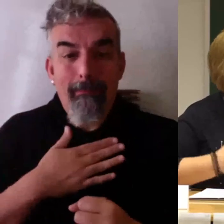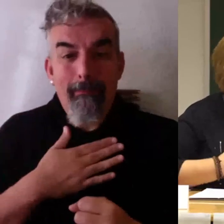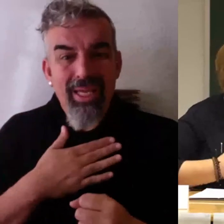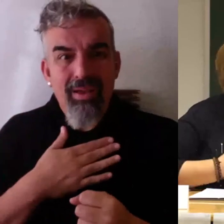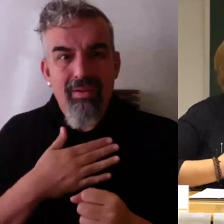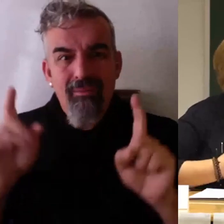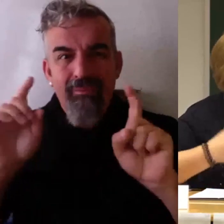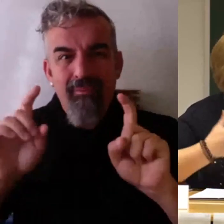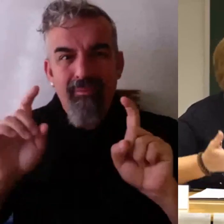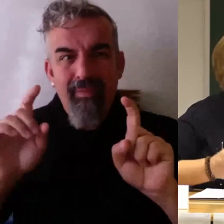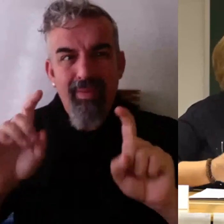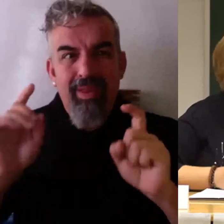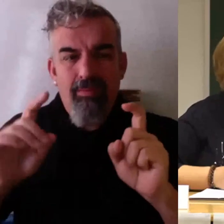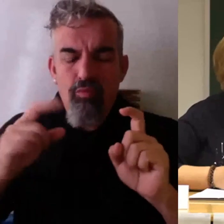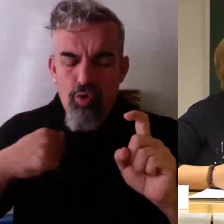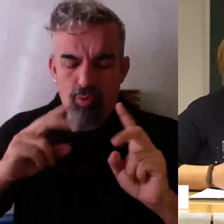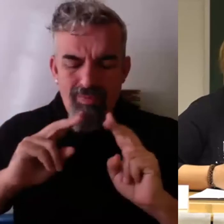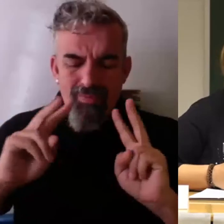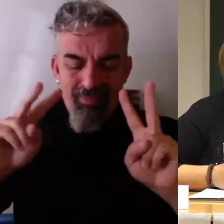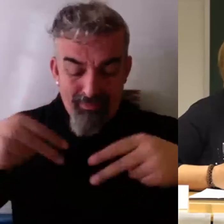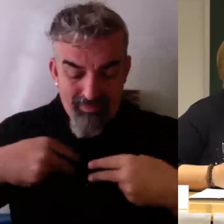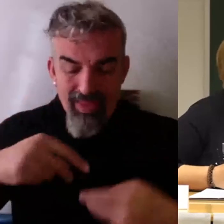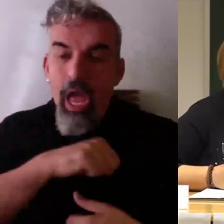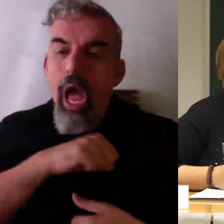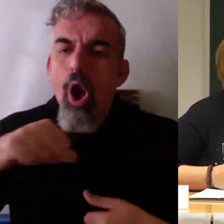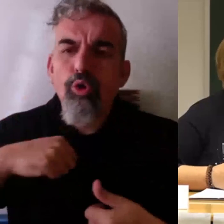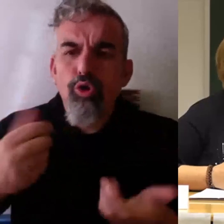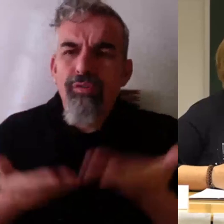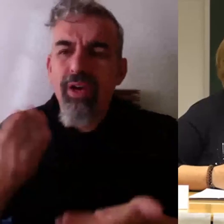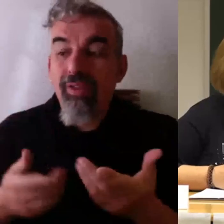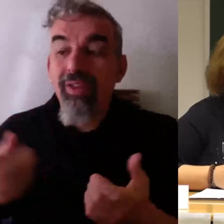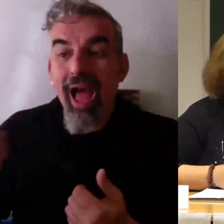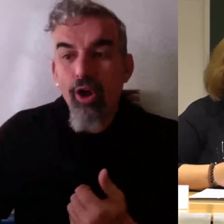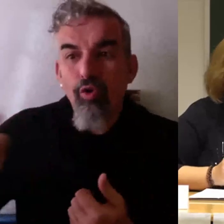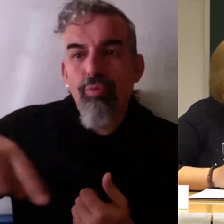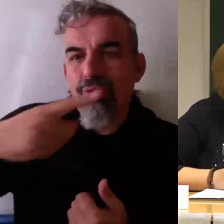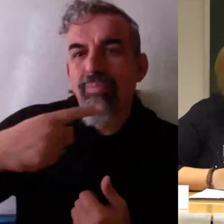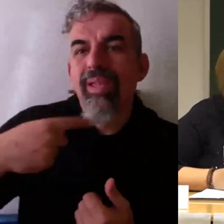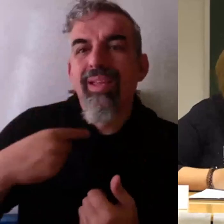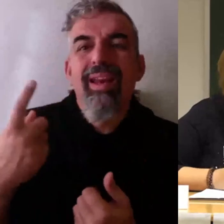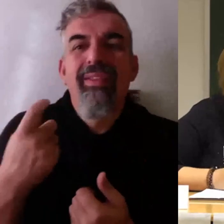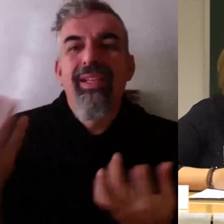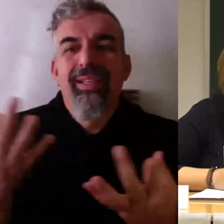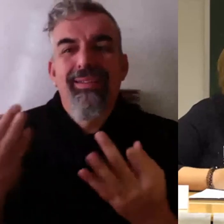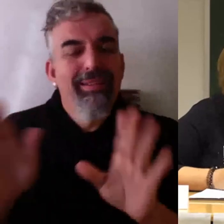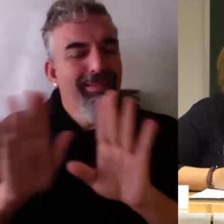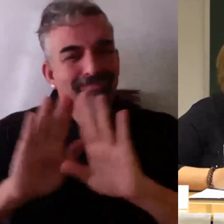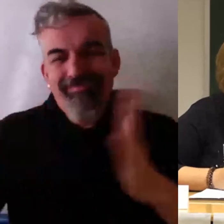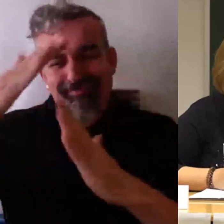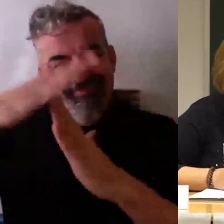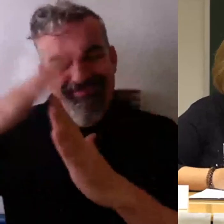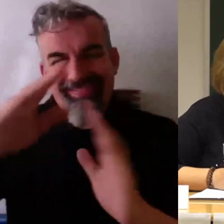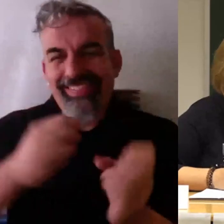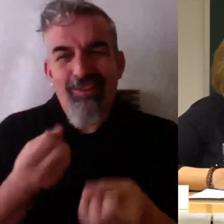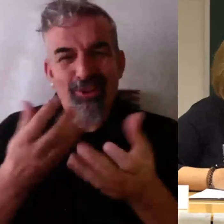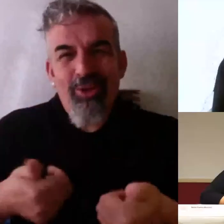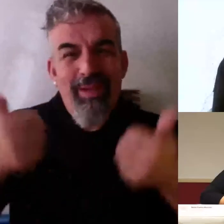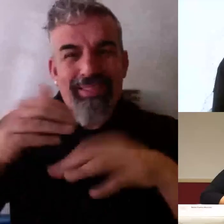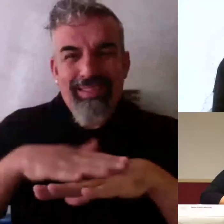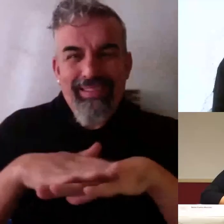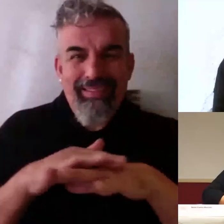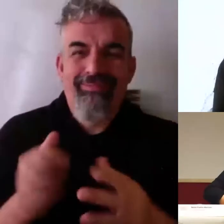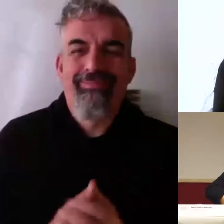y auto evaluarme y evaluar y que ellos me digan lo que necesito. Ahí lo dejo, lo siento. Gracias, bien.